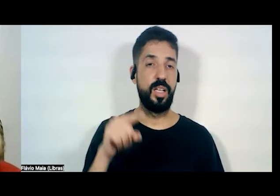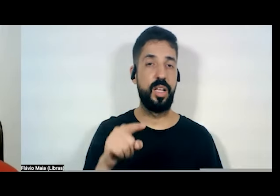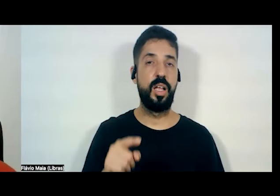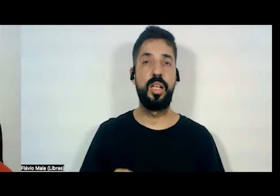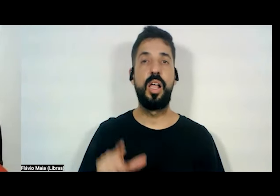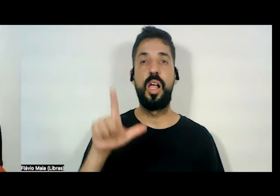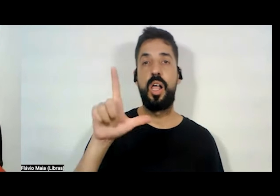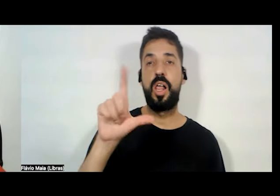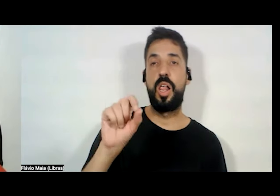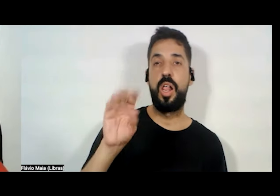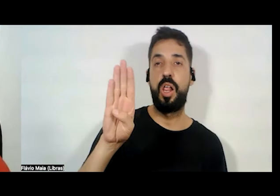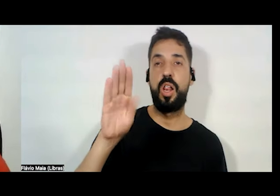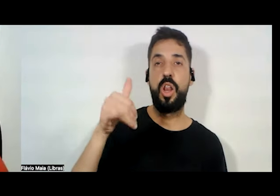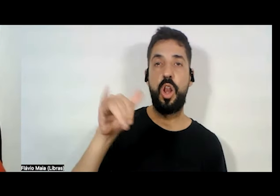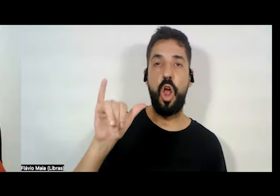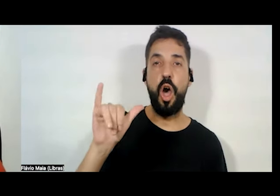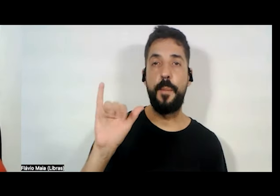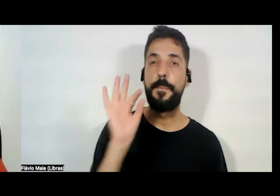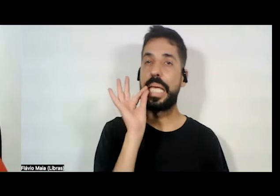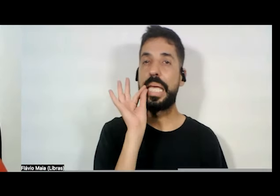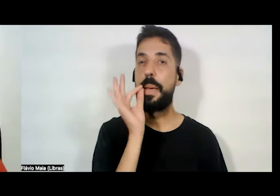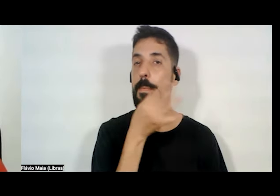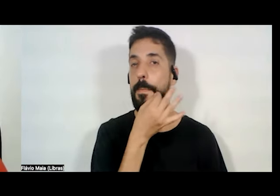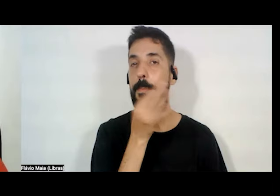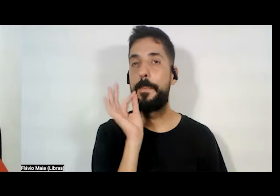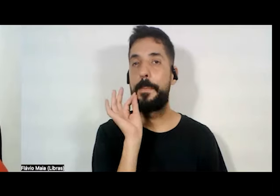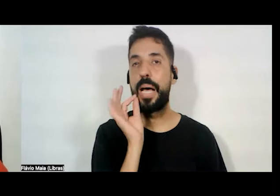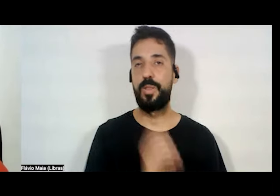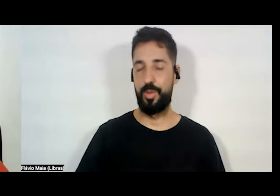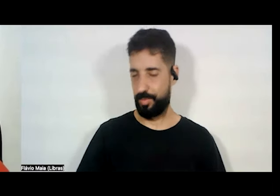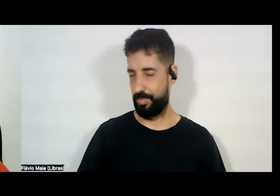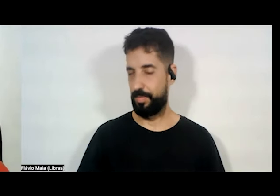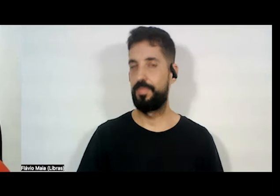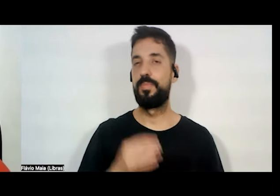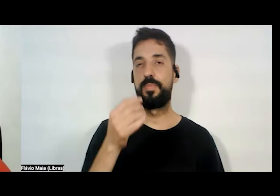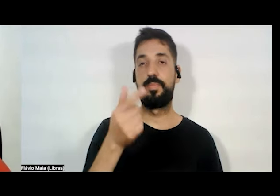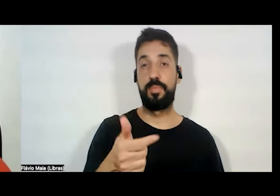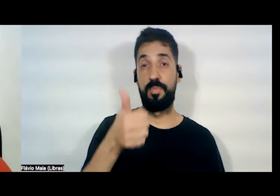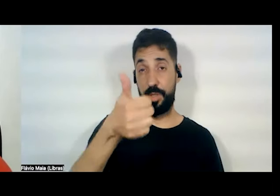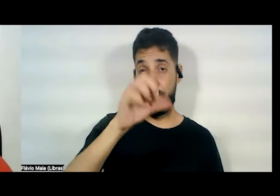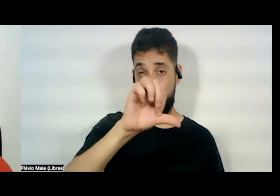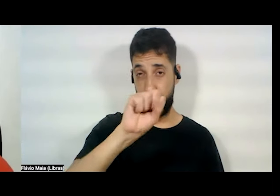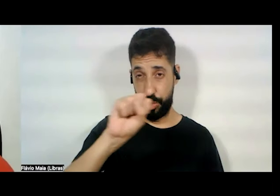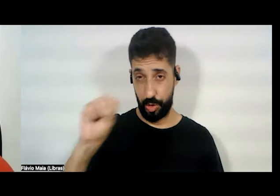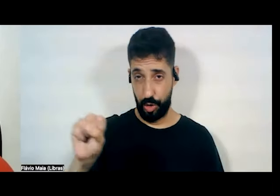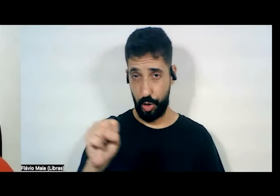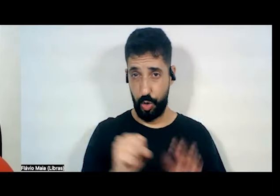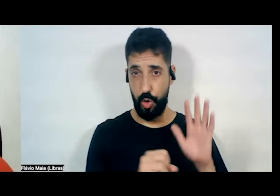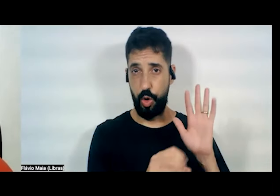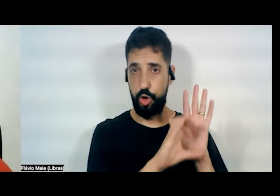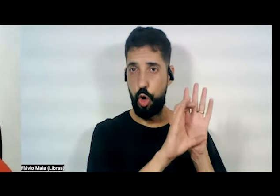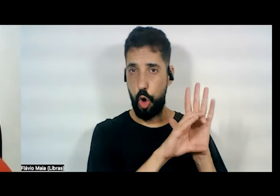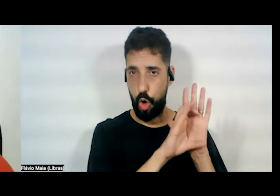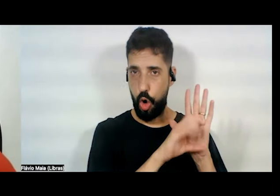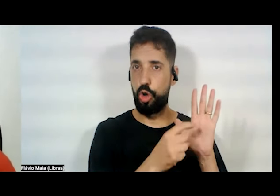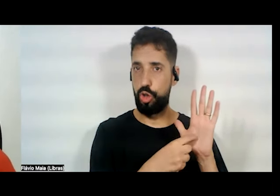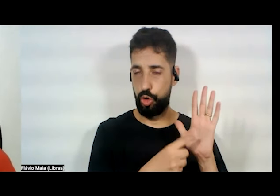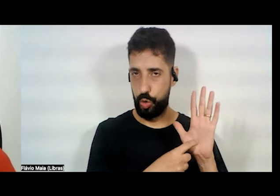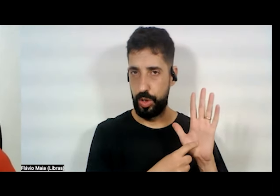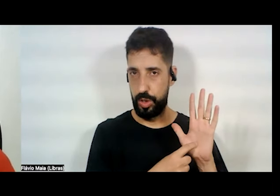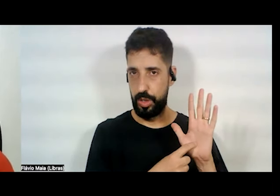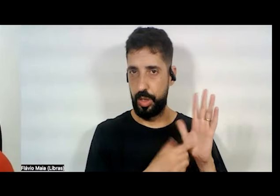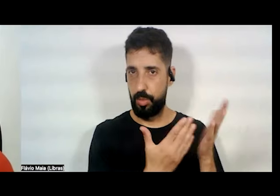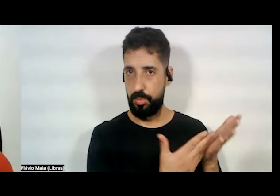do batom. A Constituição de 88 tem grande importância para nós, como mulheres, porque ela é,